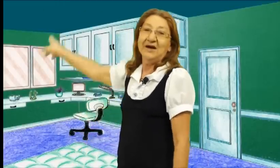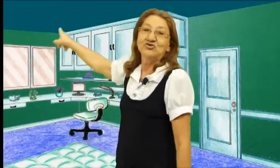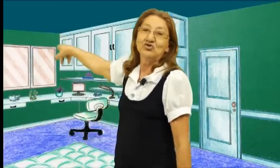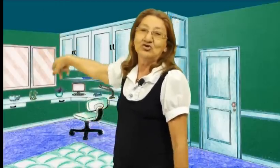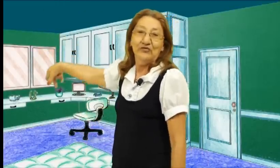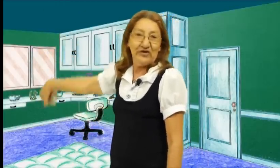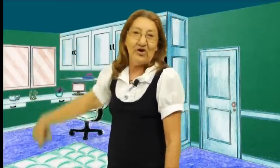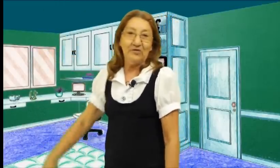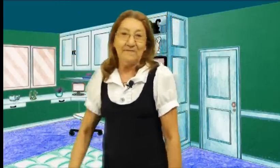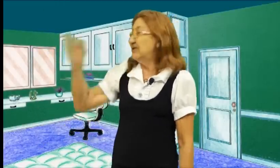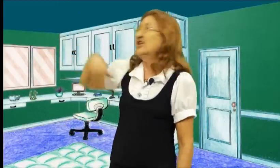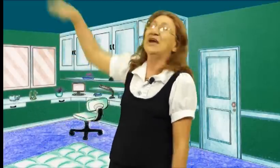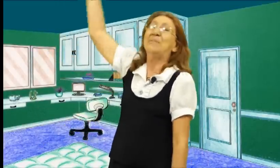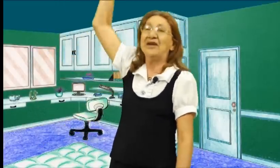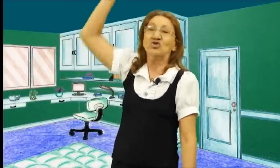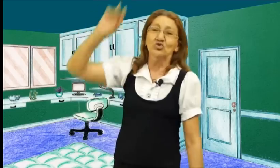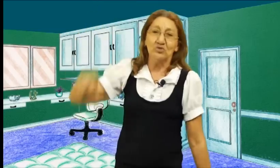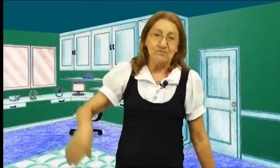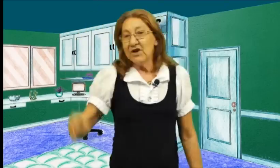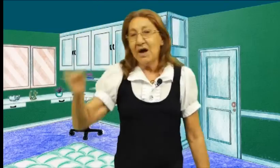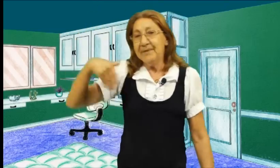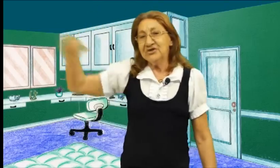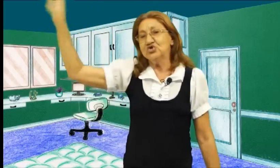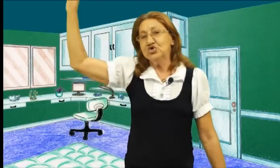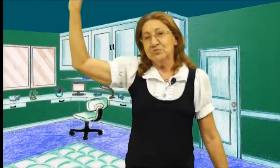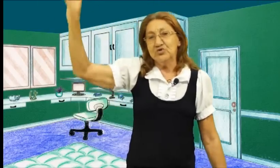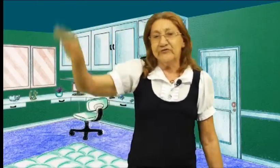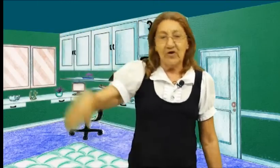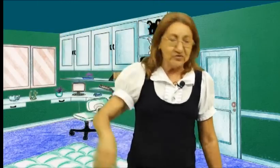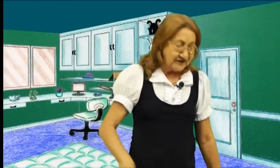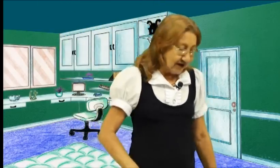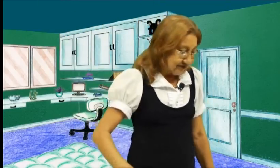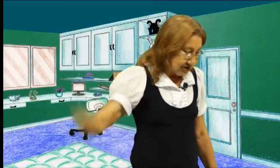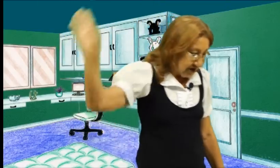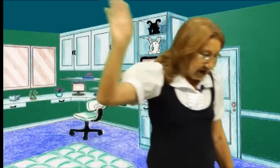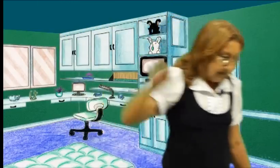abertura do vlog Bota aí a abertura A abertura do vlog, sei lá o que é